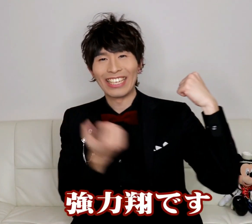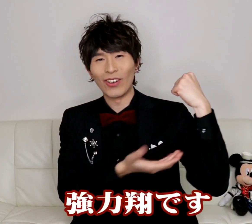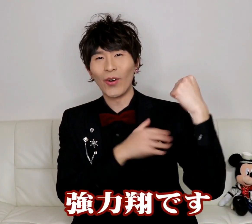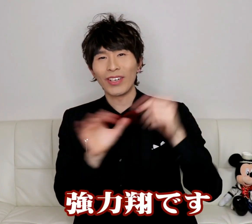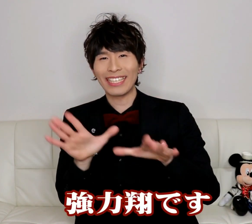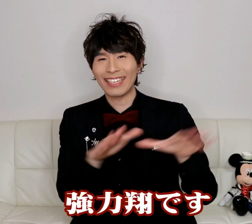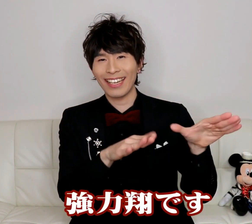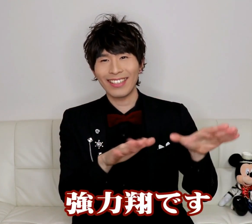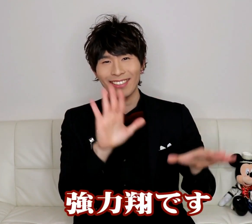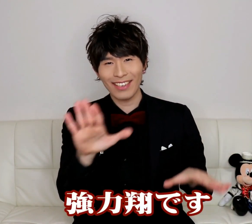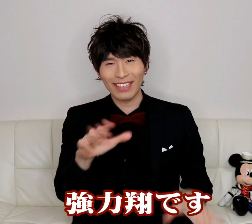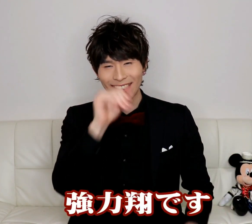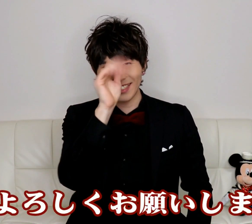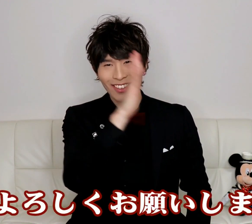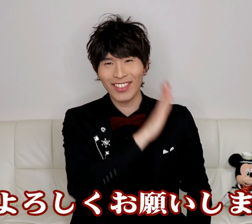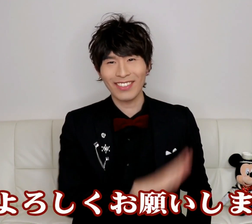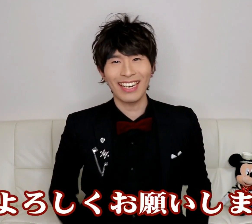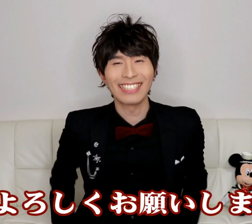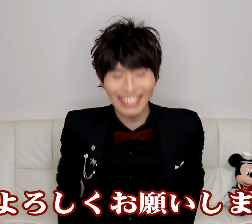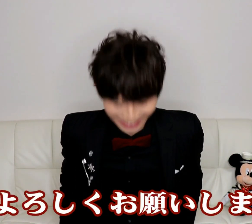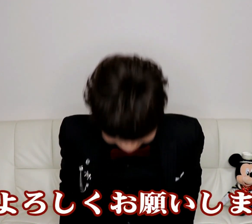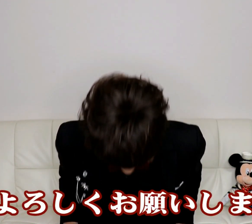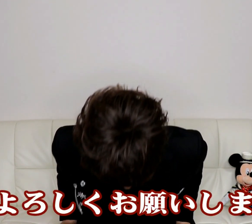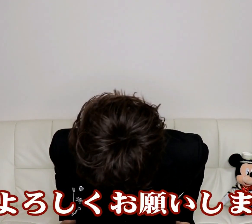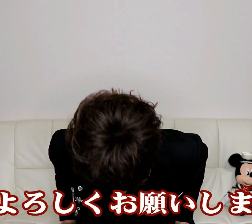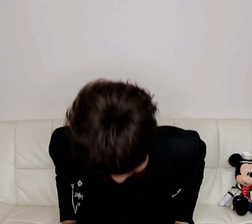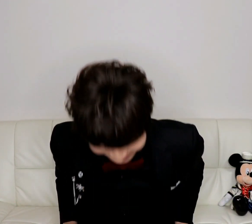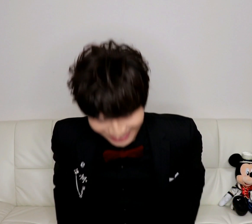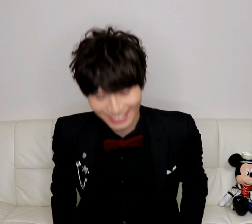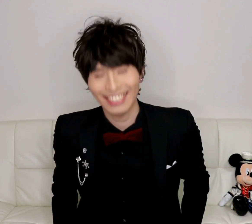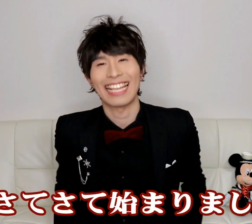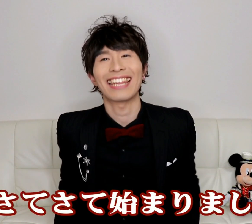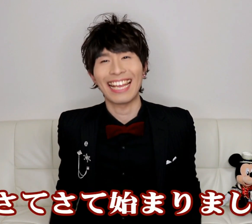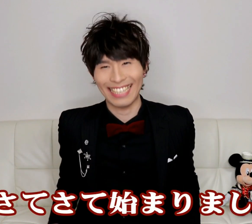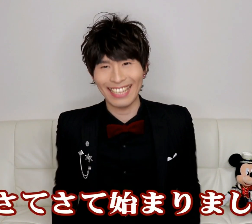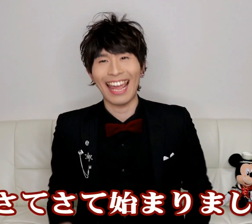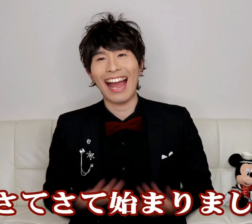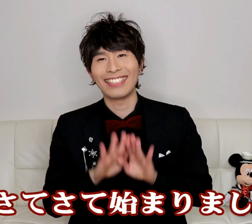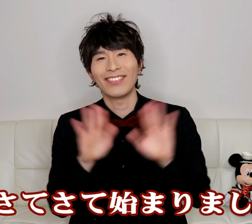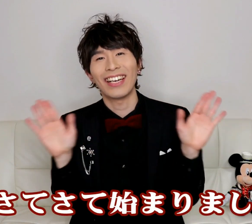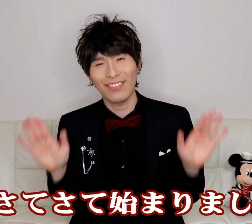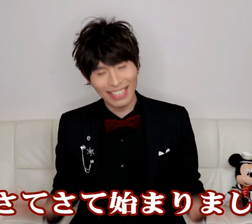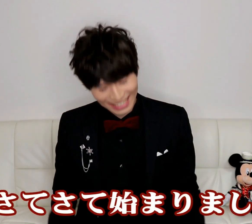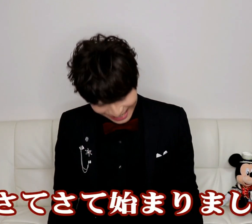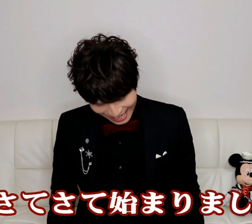ゴーリヒカケルでございますよろしくお願いしますさてさて始まりました